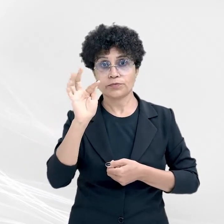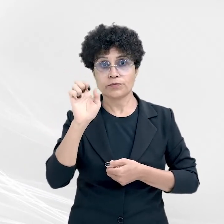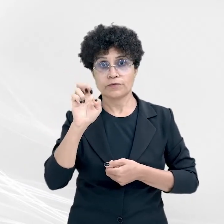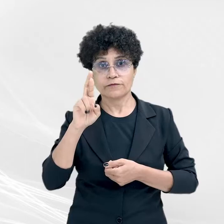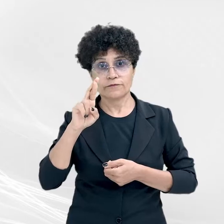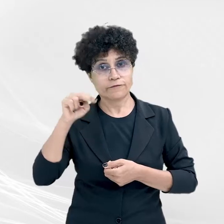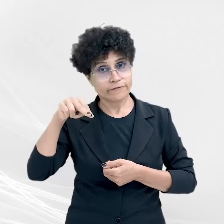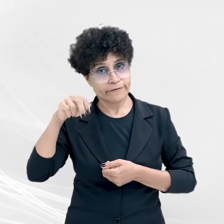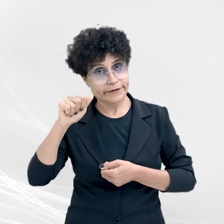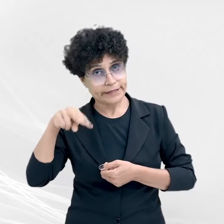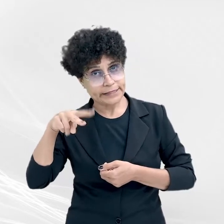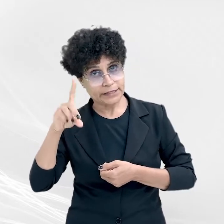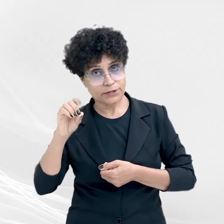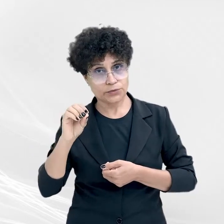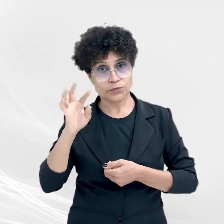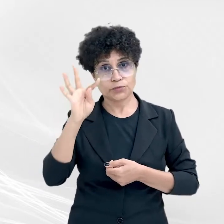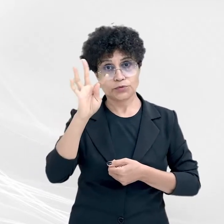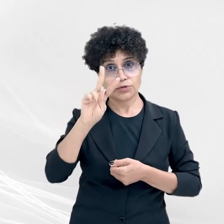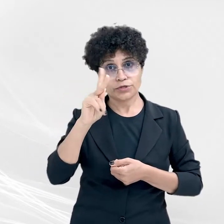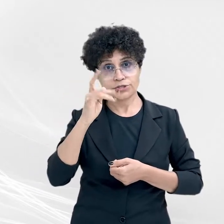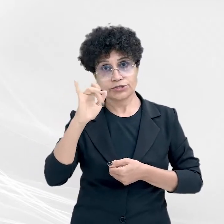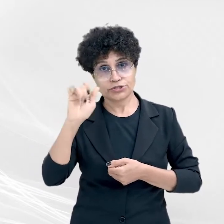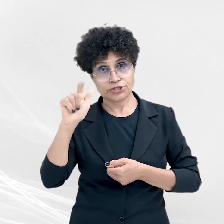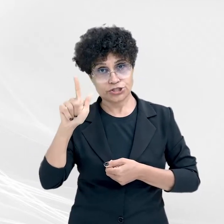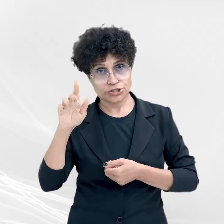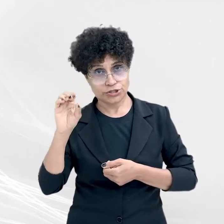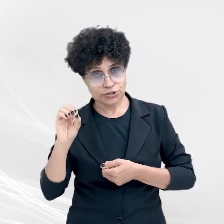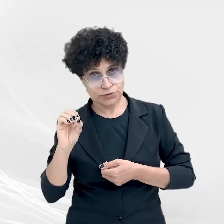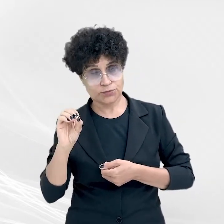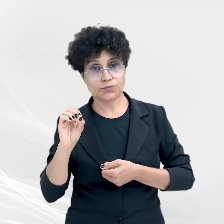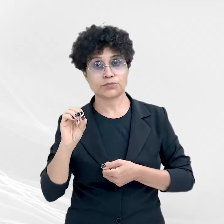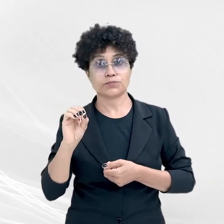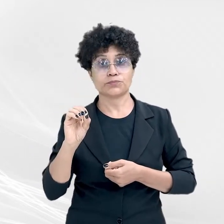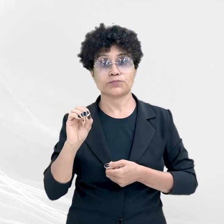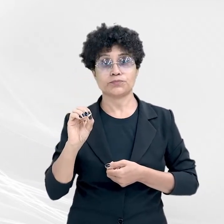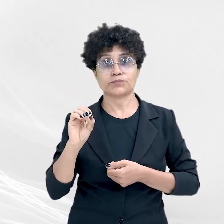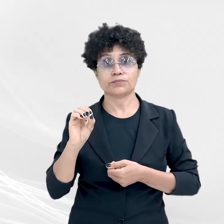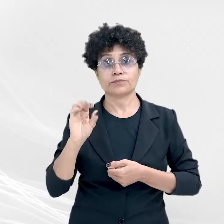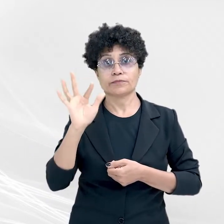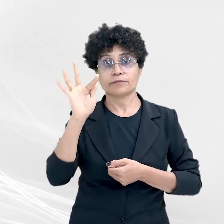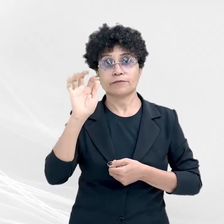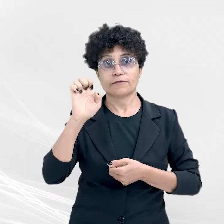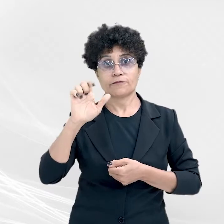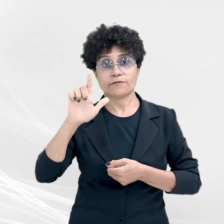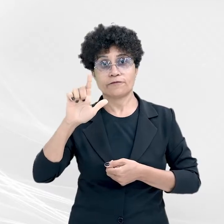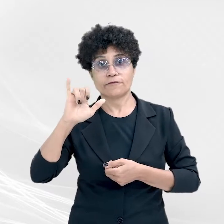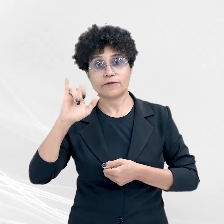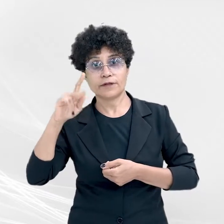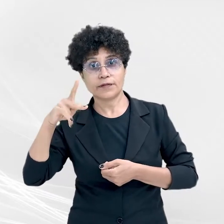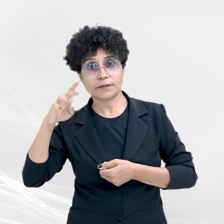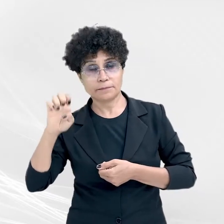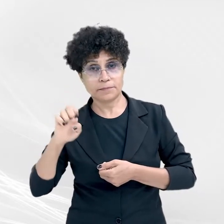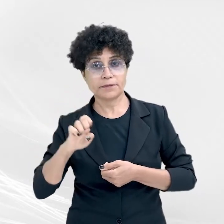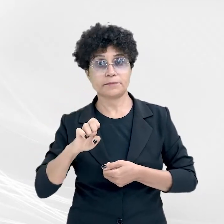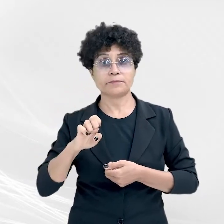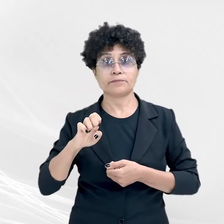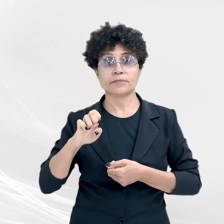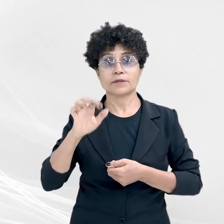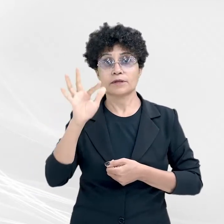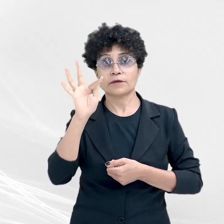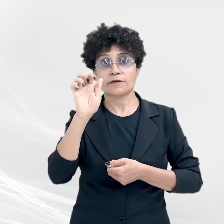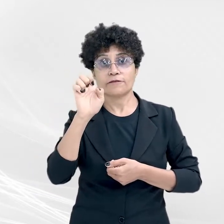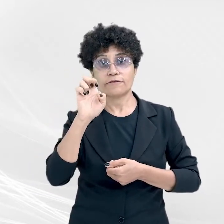de Almeida Bolso, Tiago Marcelo Francisco dos Santos, Felipe Alves de Mesquita e